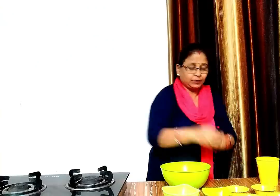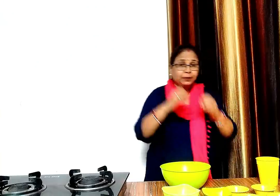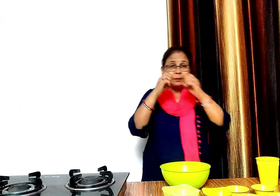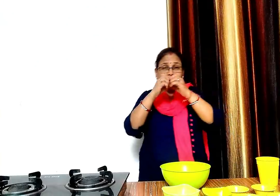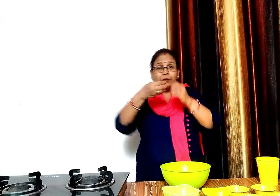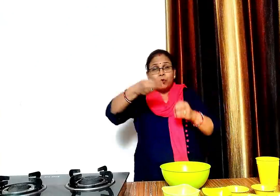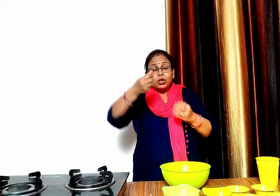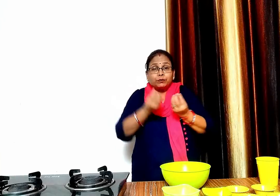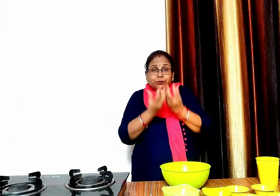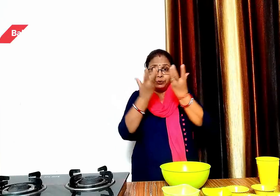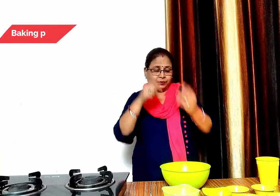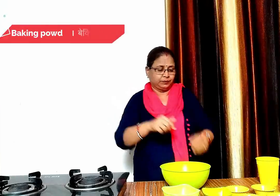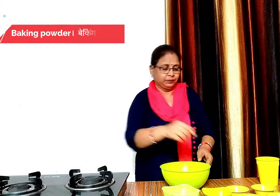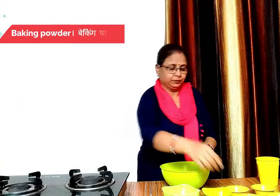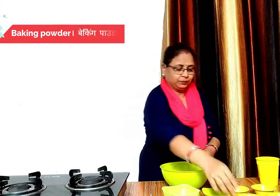आदा चमस बिकिंग पाउडर